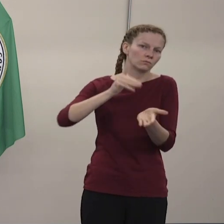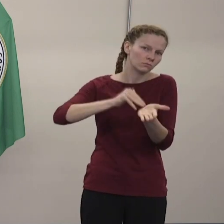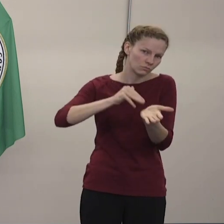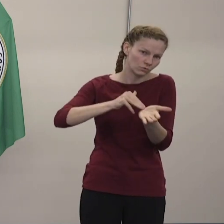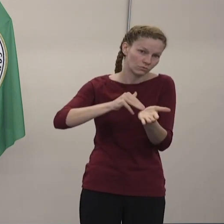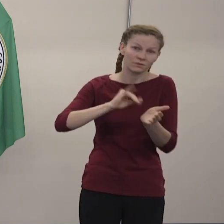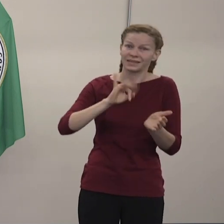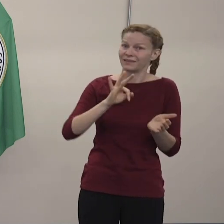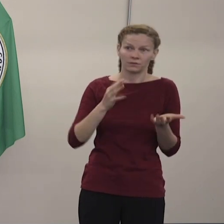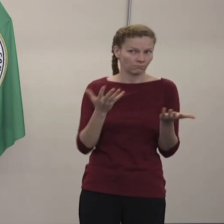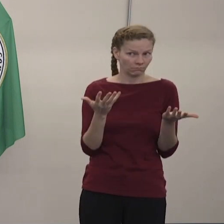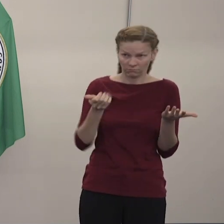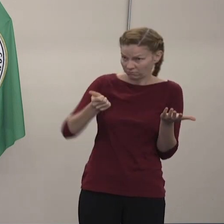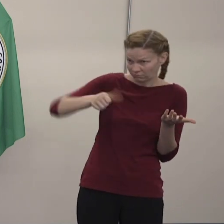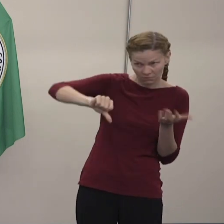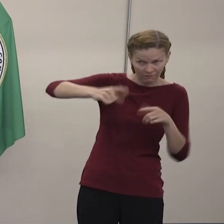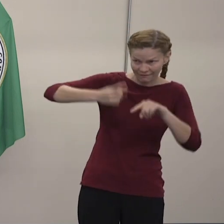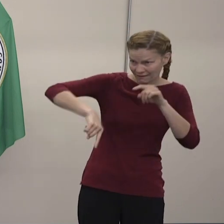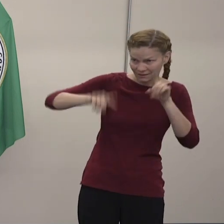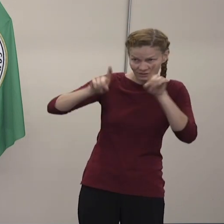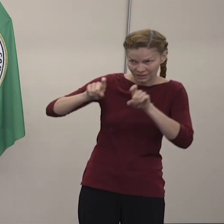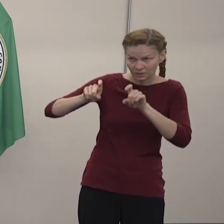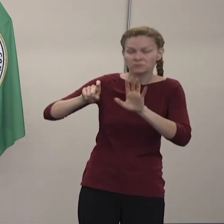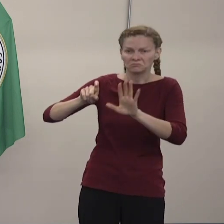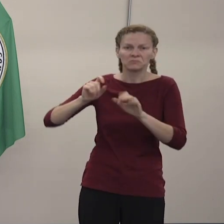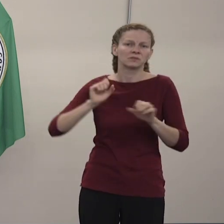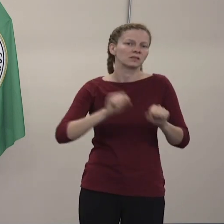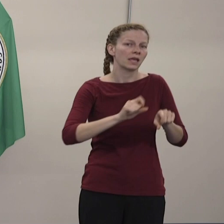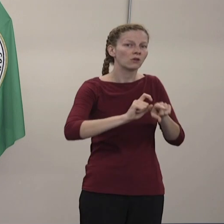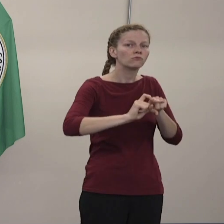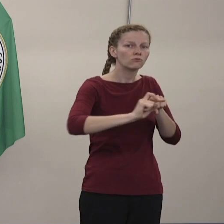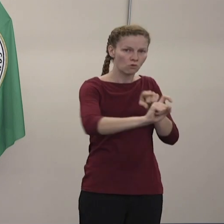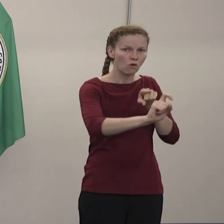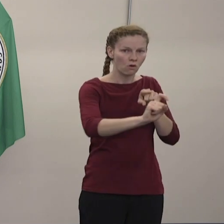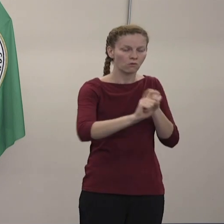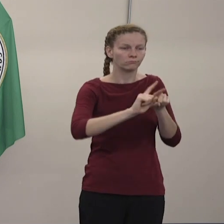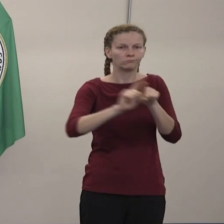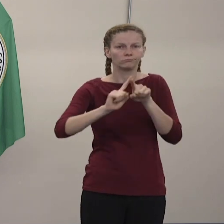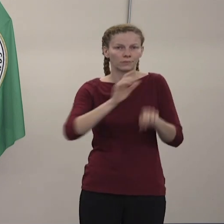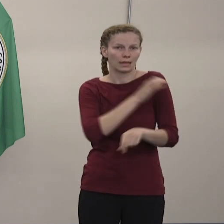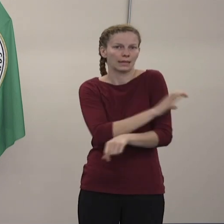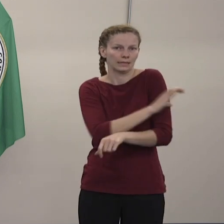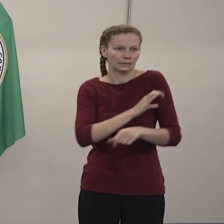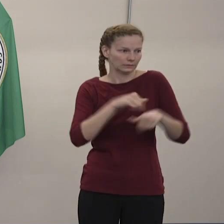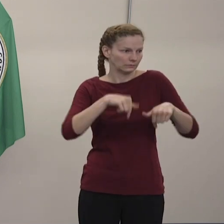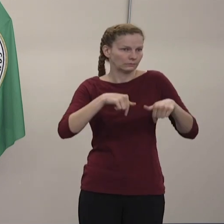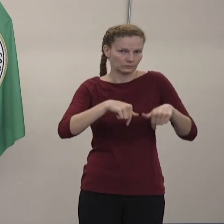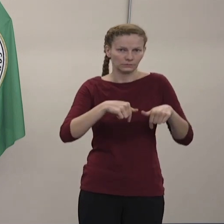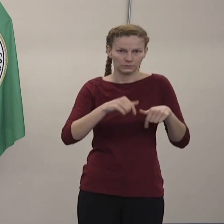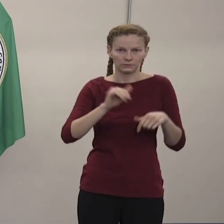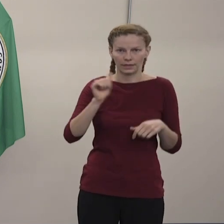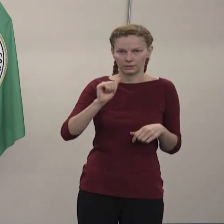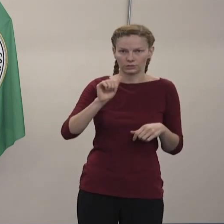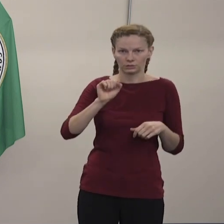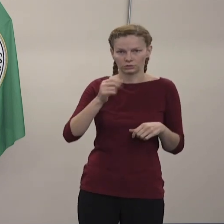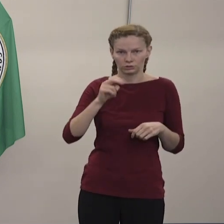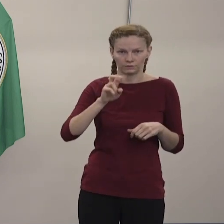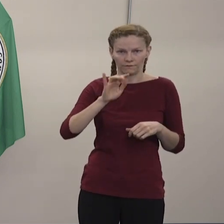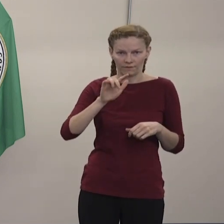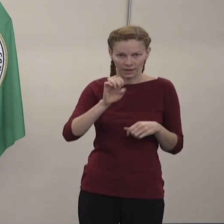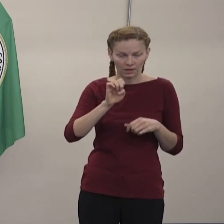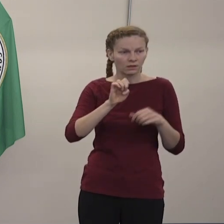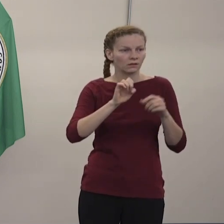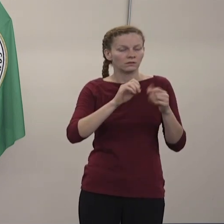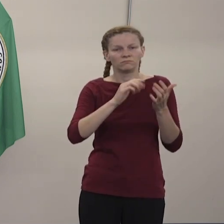entonces les pido que llamen a una de las clínicas que hay en Asheville que ofrece las